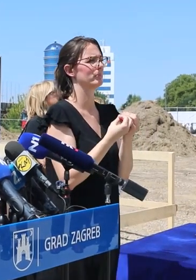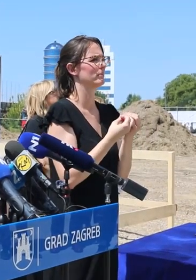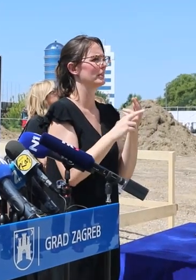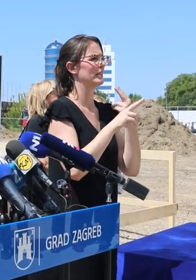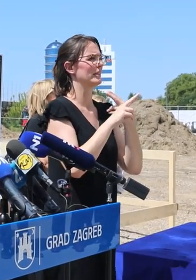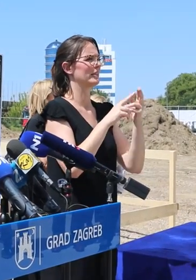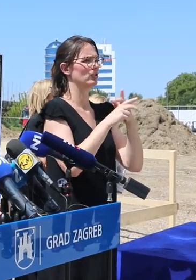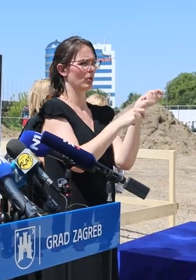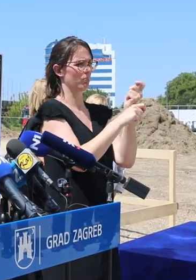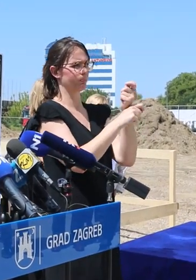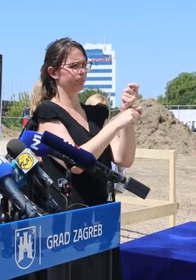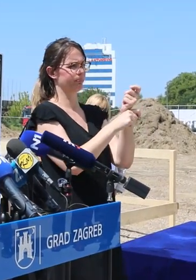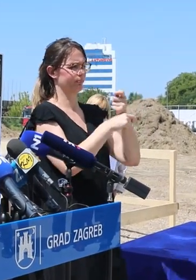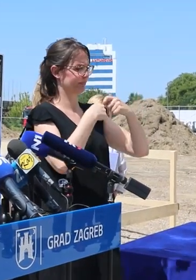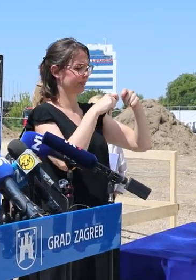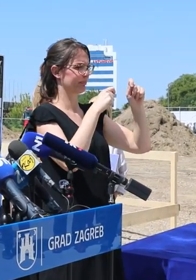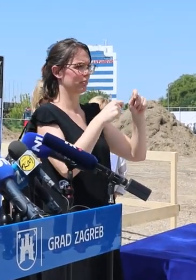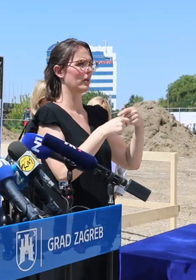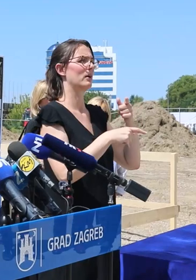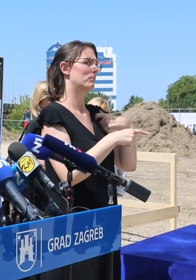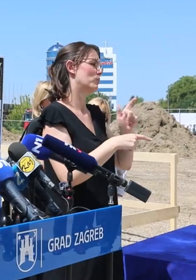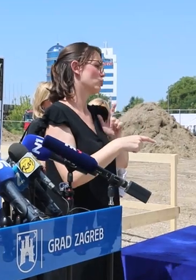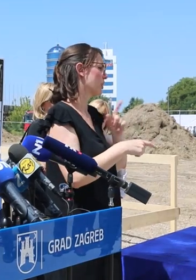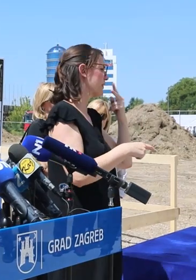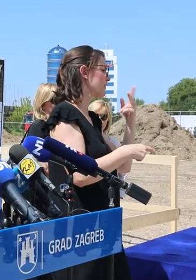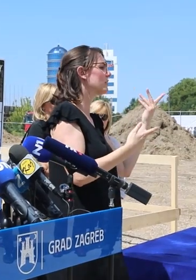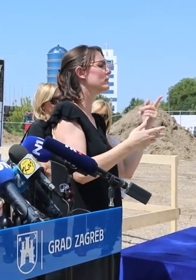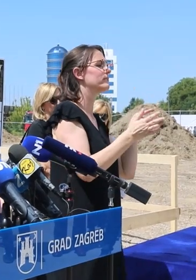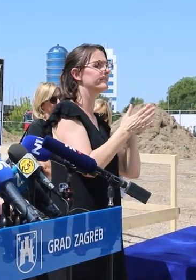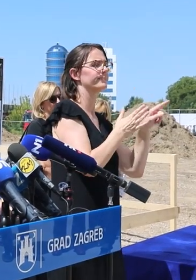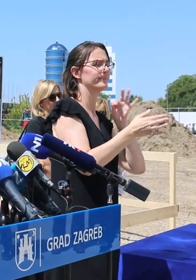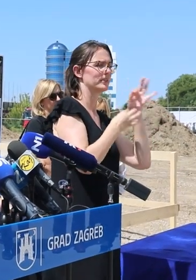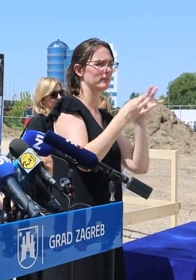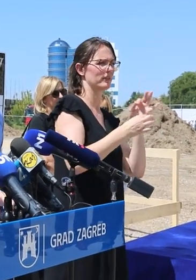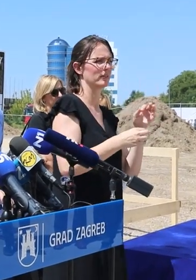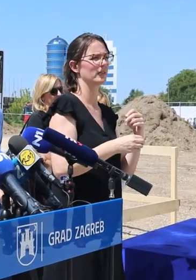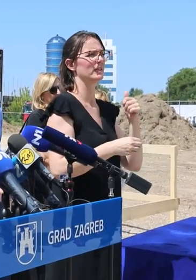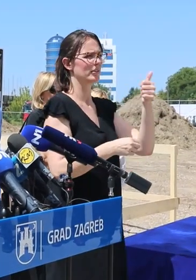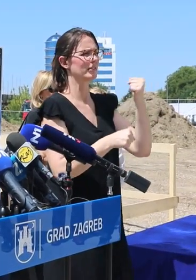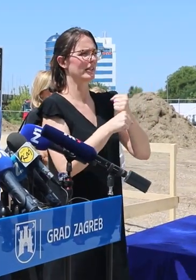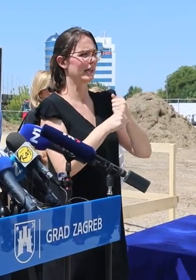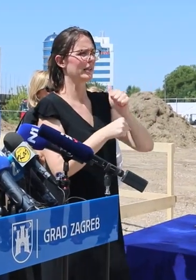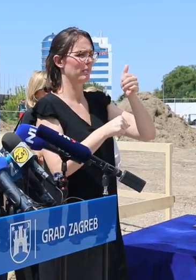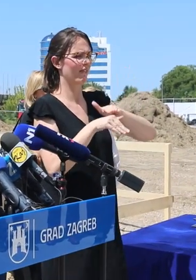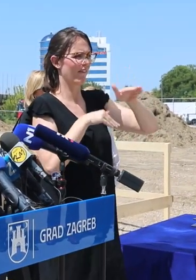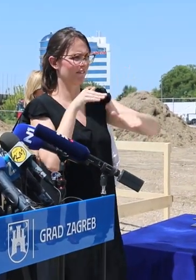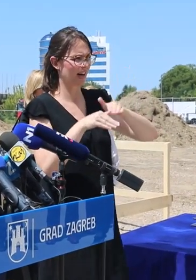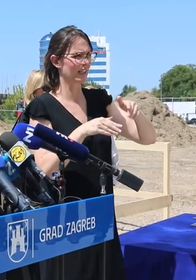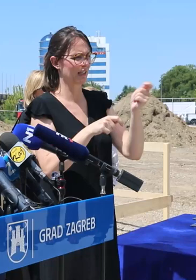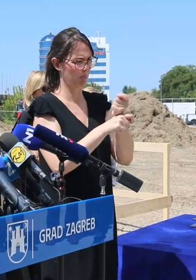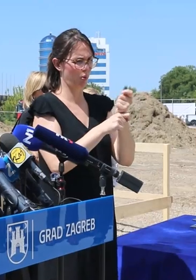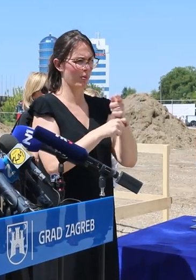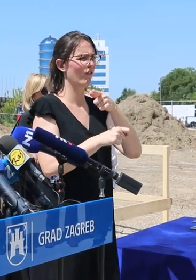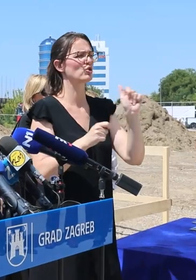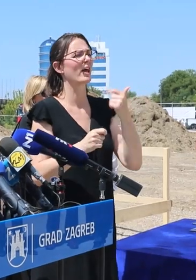rješenju sanacije, u što se ne može ići dok se ne zna uzeti. Tako da se sada radi, majma reći, prva faza sanacija, ona koja je najhitnija,